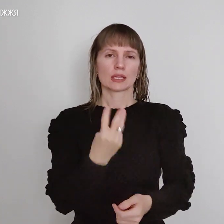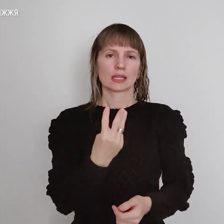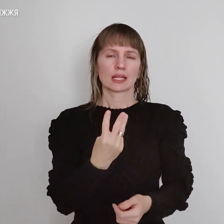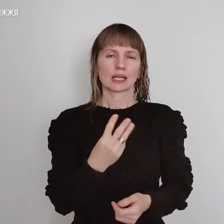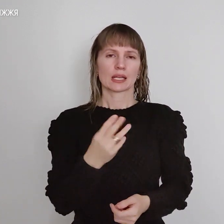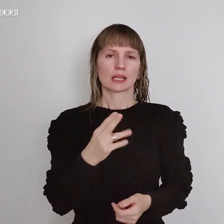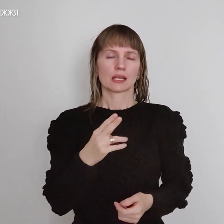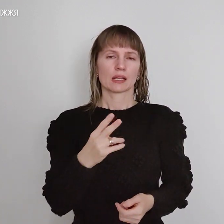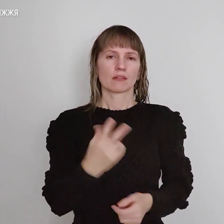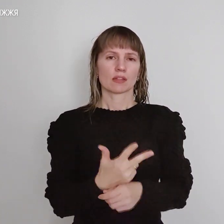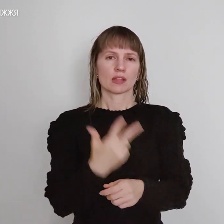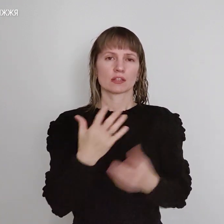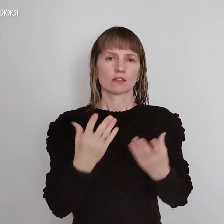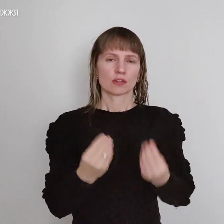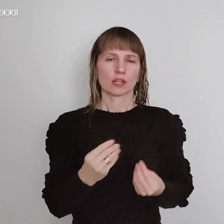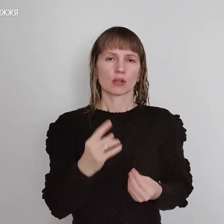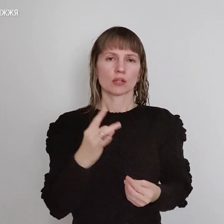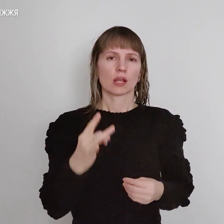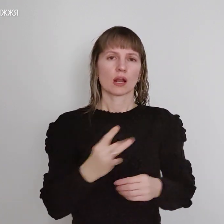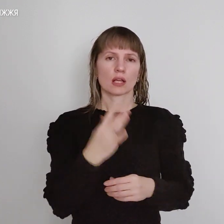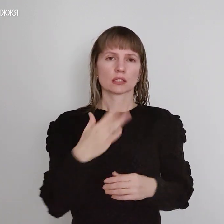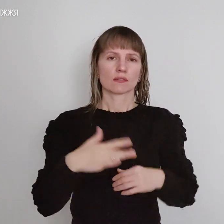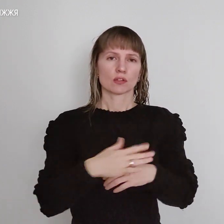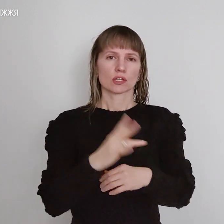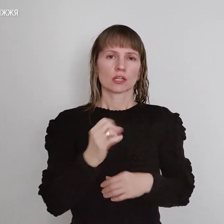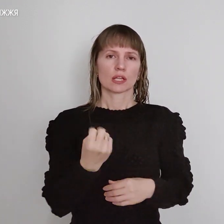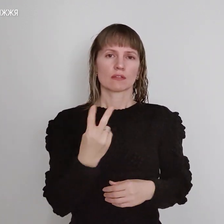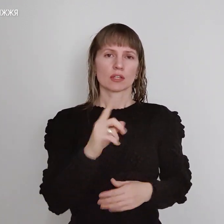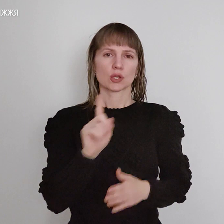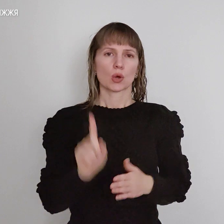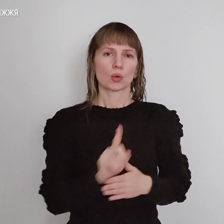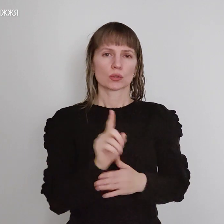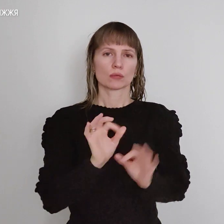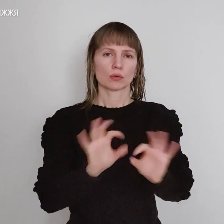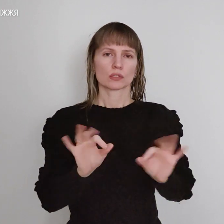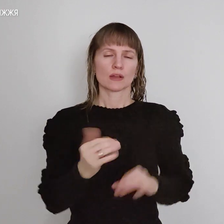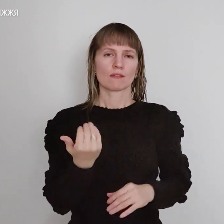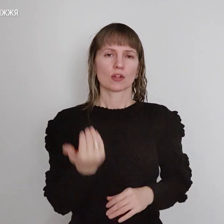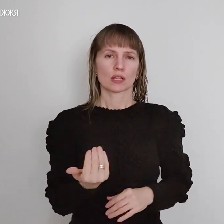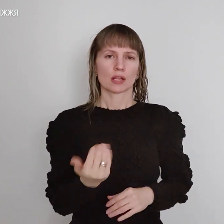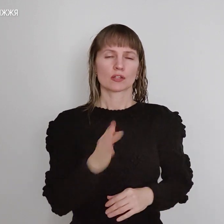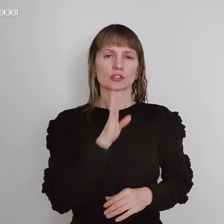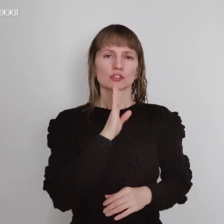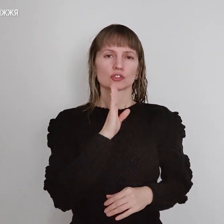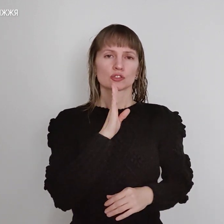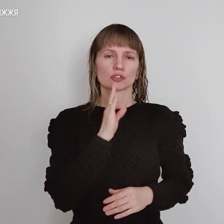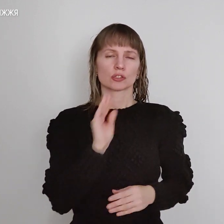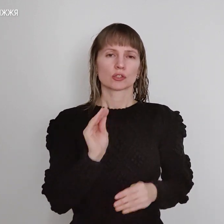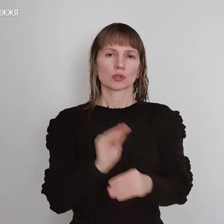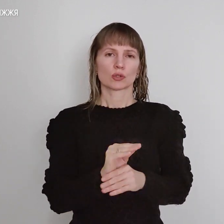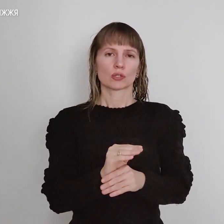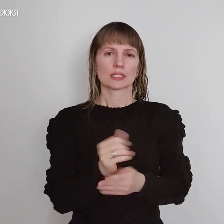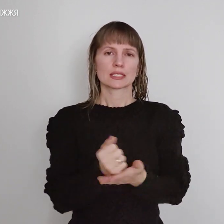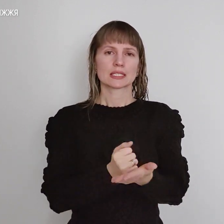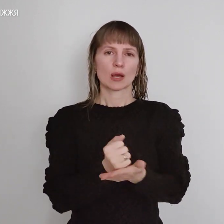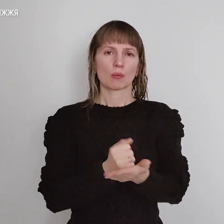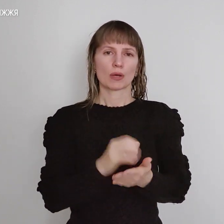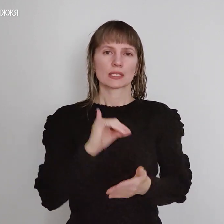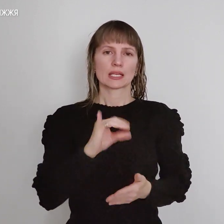кожна та один раз вночі на дванадцять годин, пояснила вона. Жінка додає, запас інсуліну ще є,